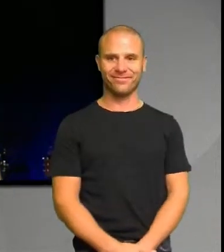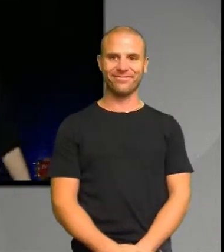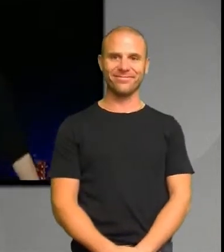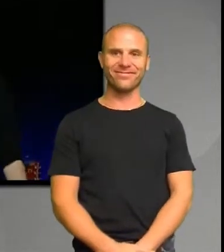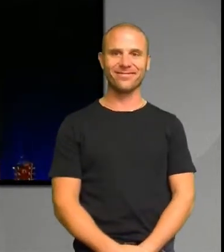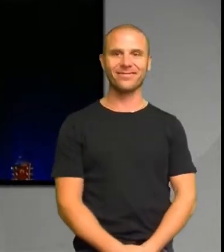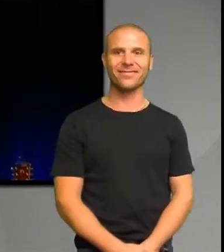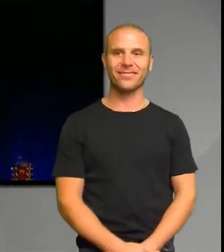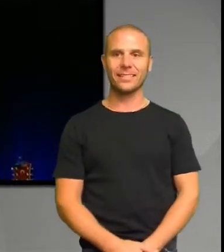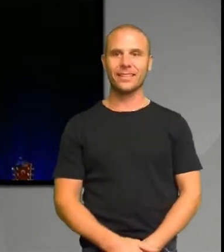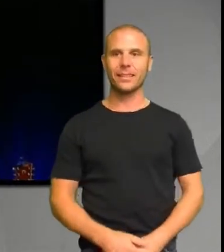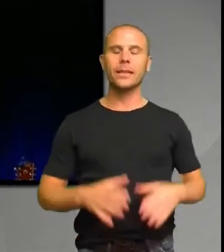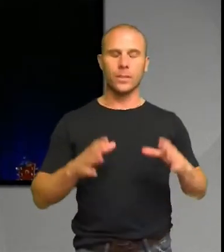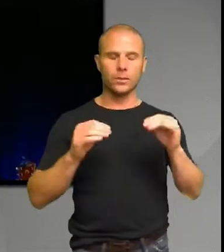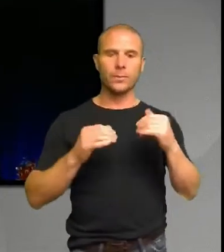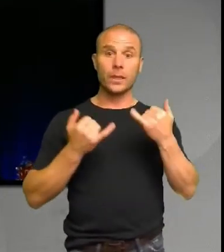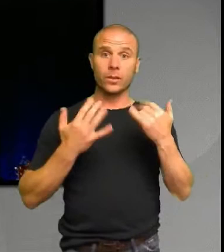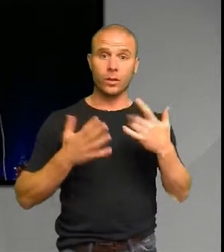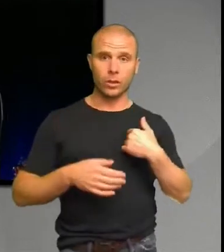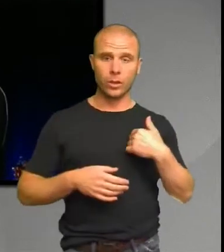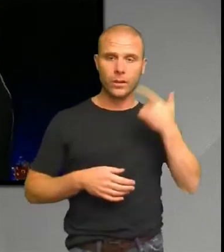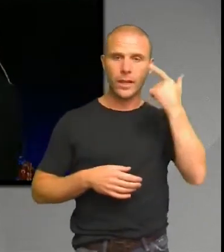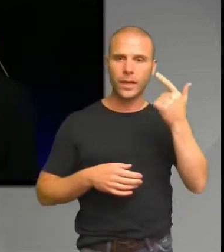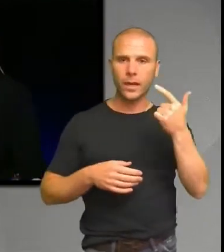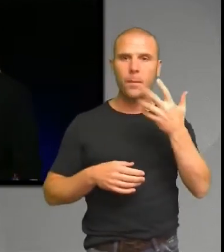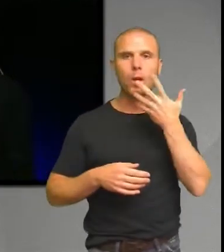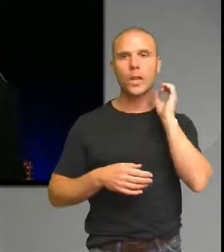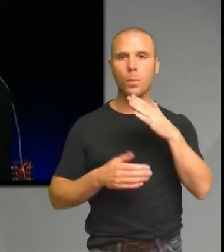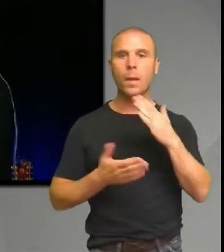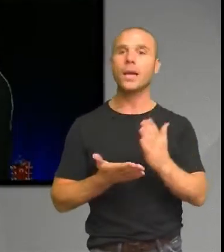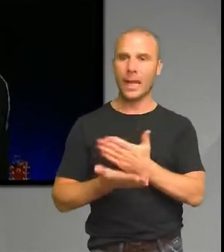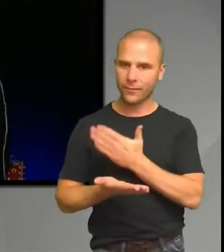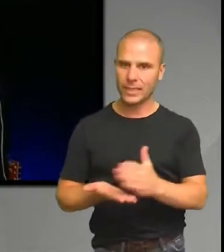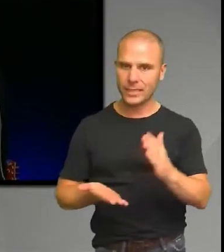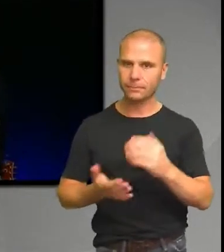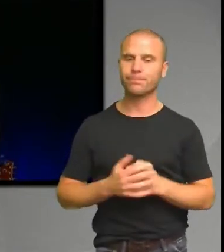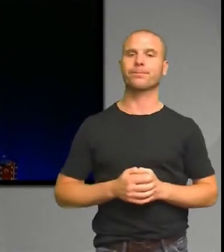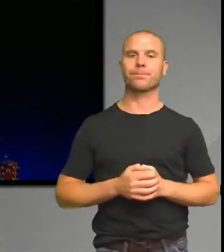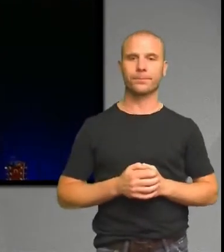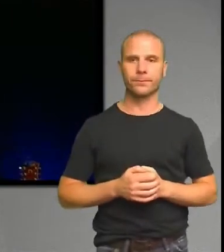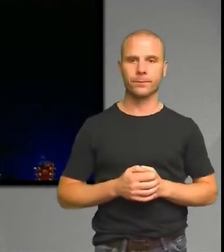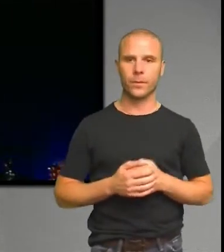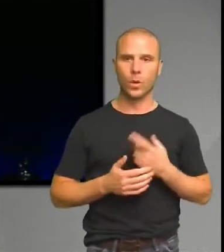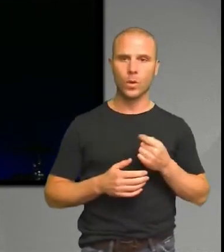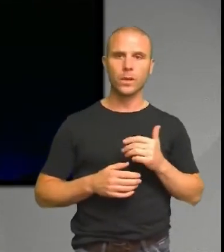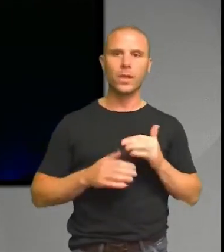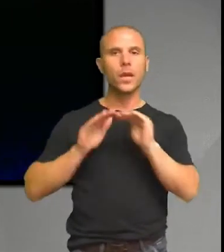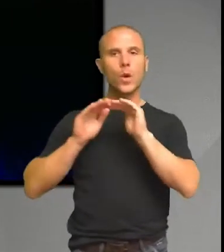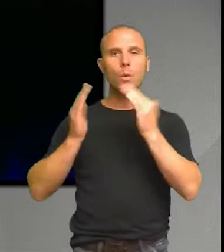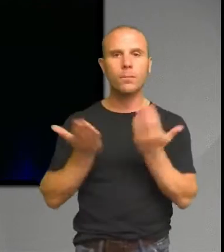Jag tänker prata om rättvisa och global rättvisa. Men först